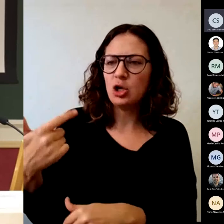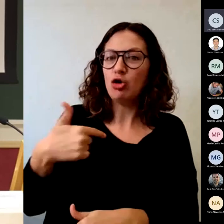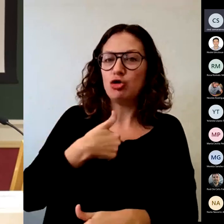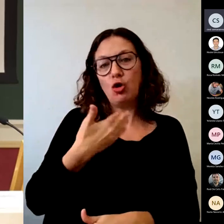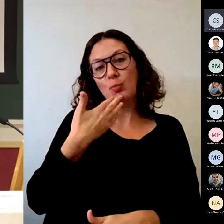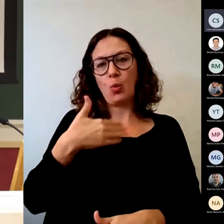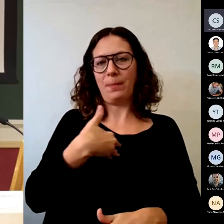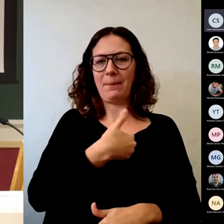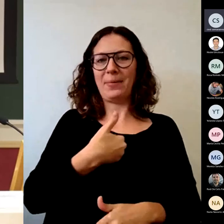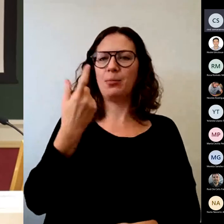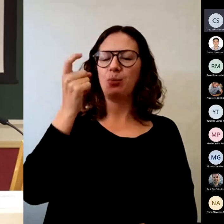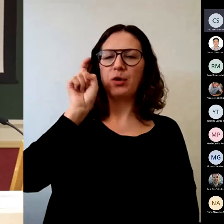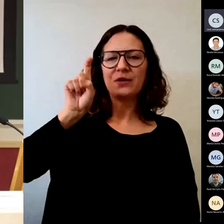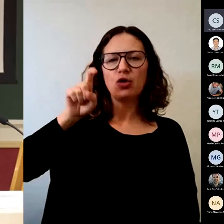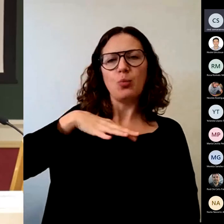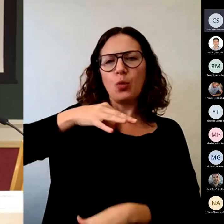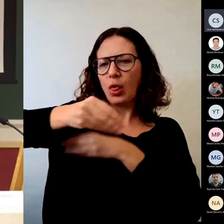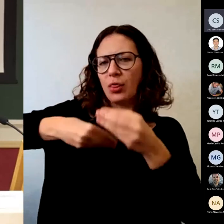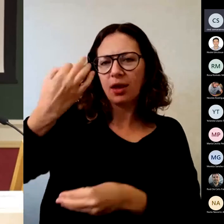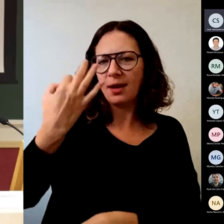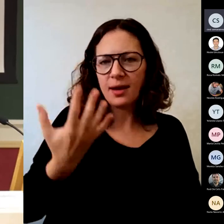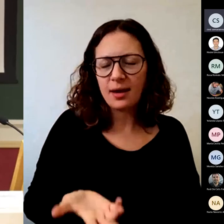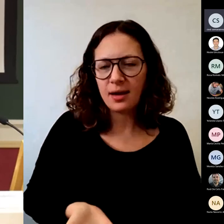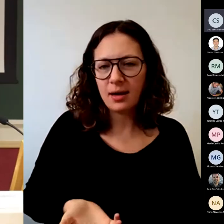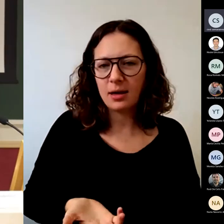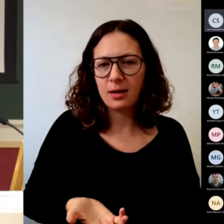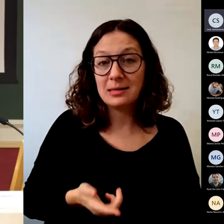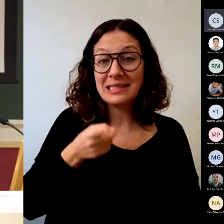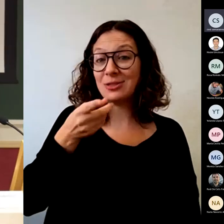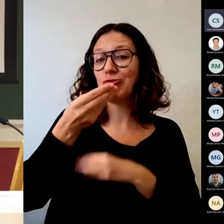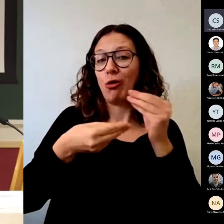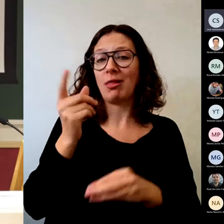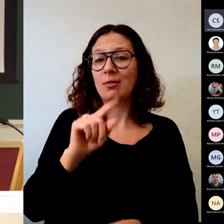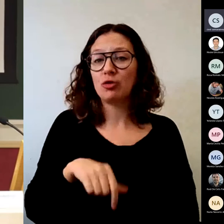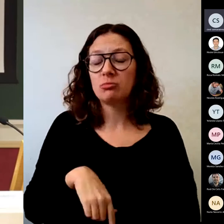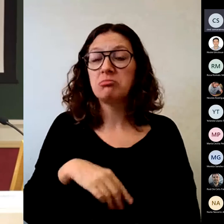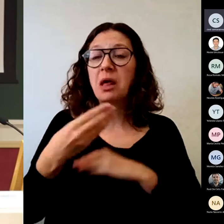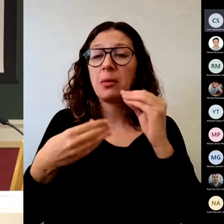No lo hacemos. Nos quedamos con, en el acta, pongo un 5.